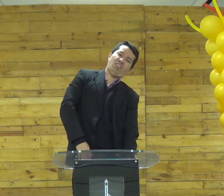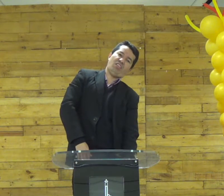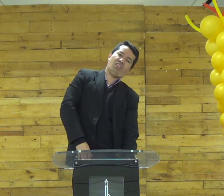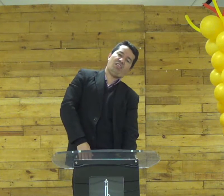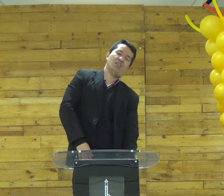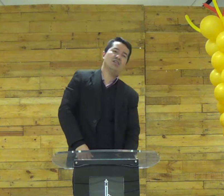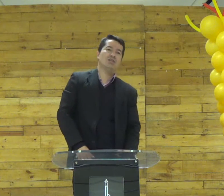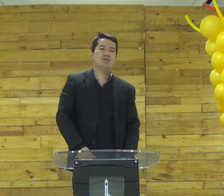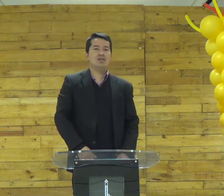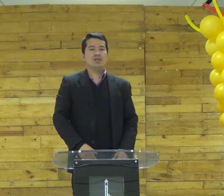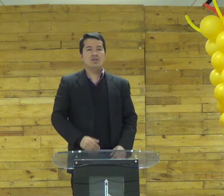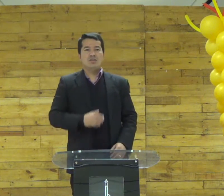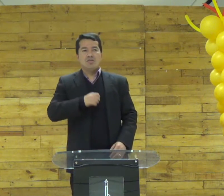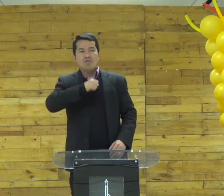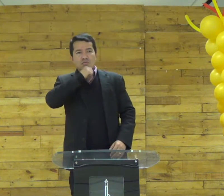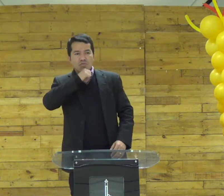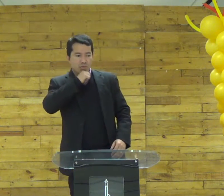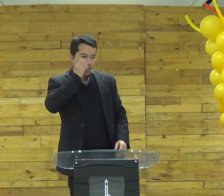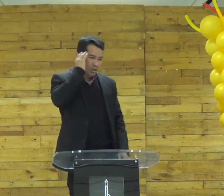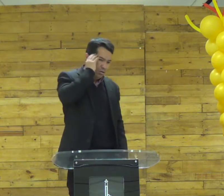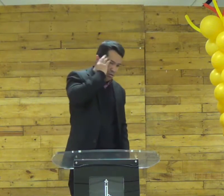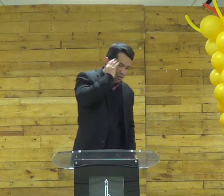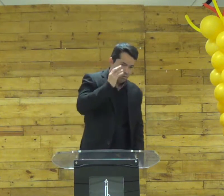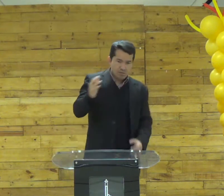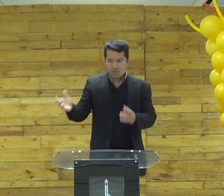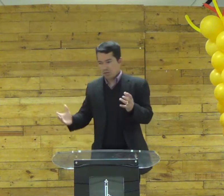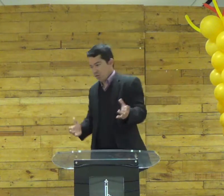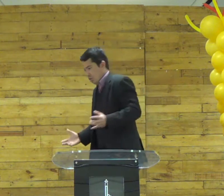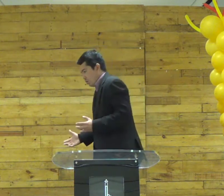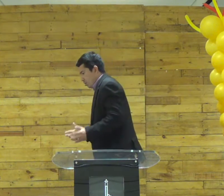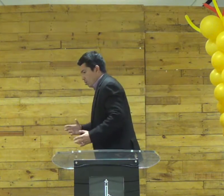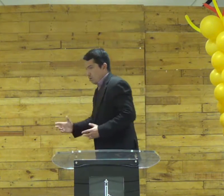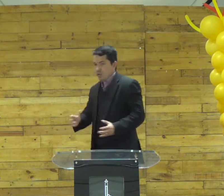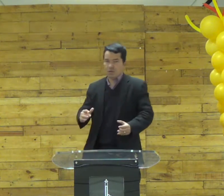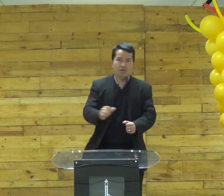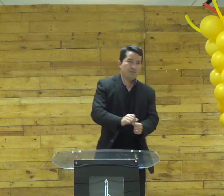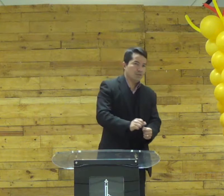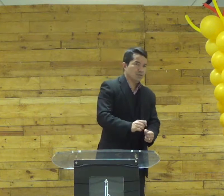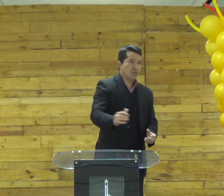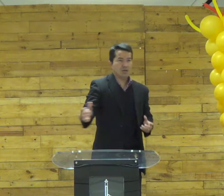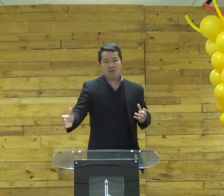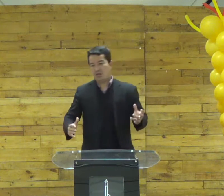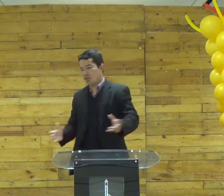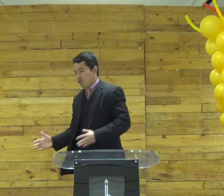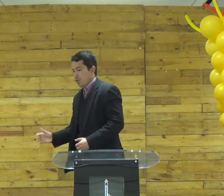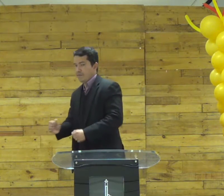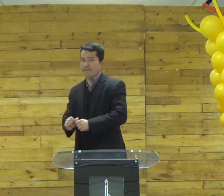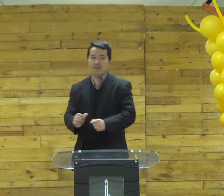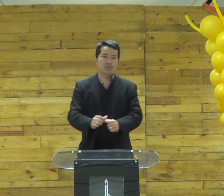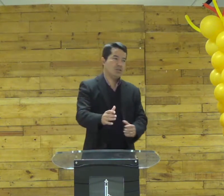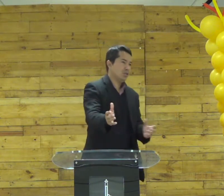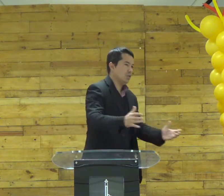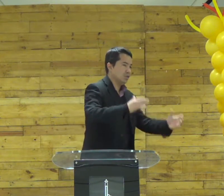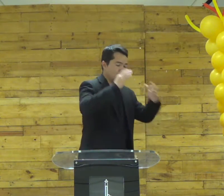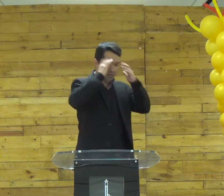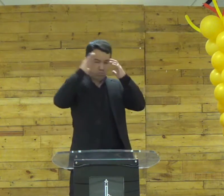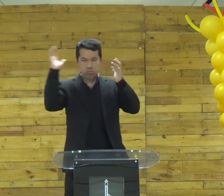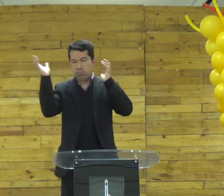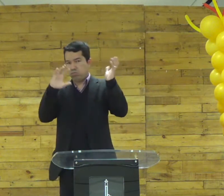movimento ela teve um AVC e aconteceu que o inventário do corpo ficou paralisado e meu avô não sabia o que fazer